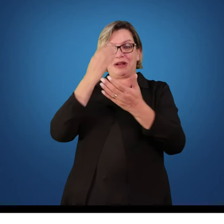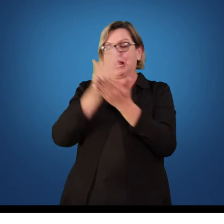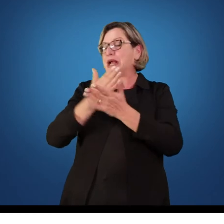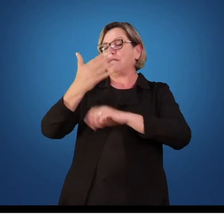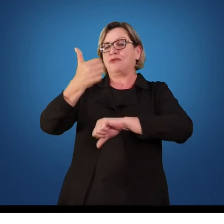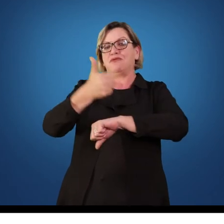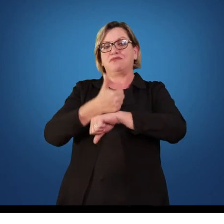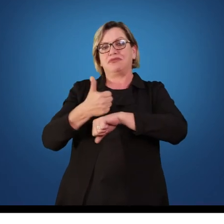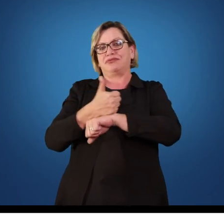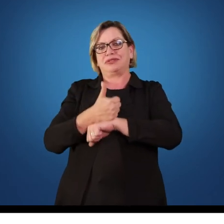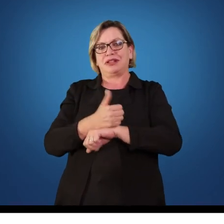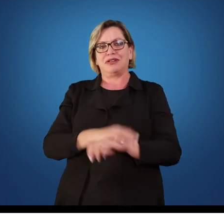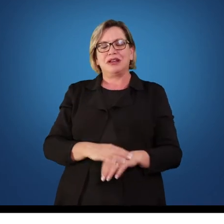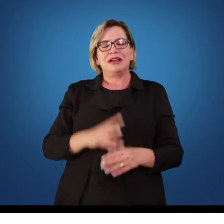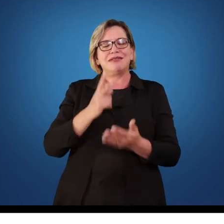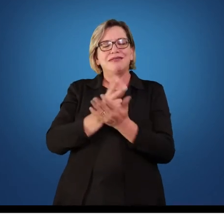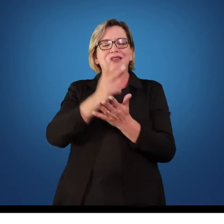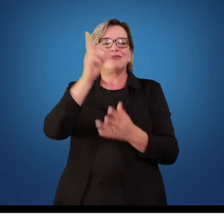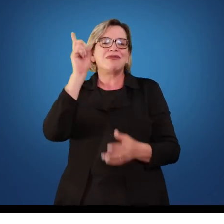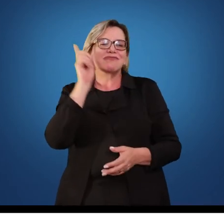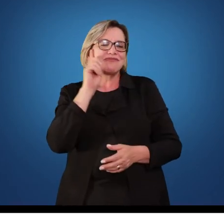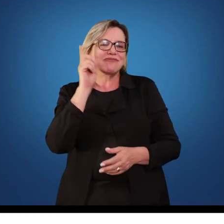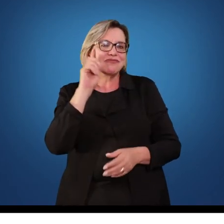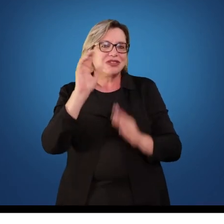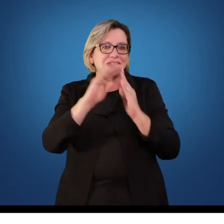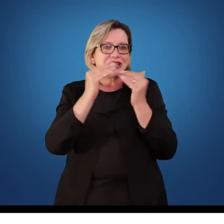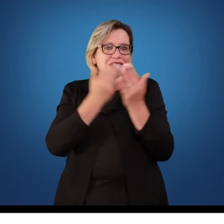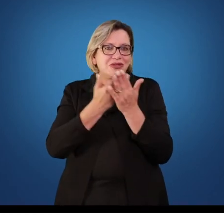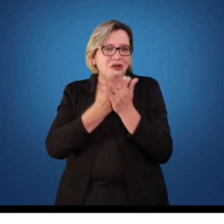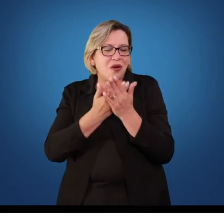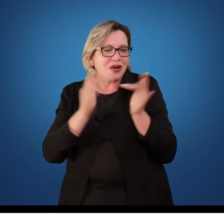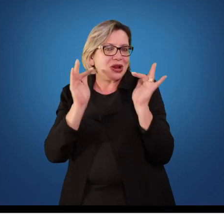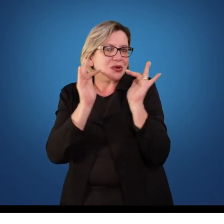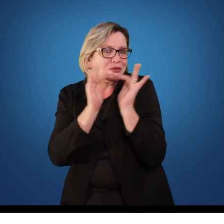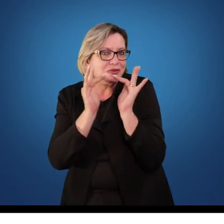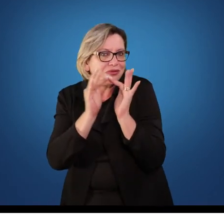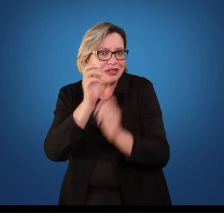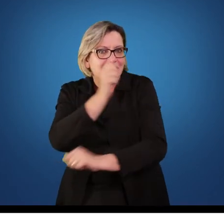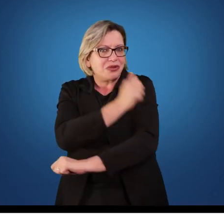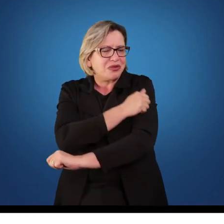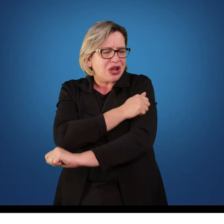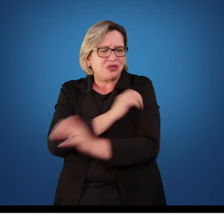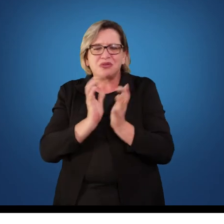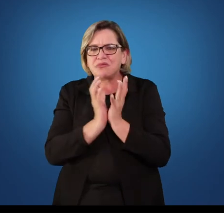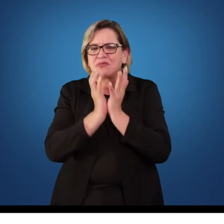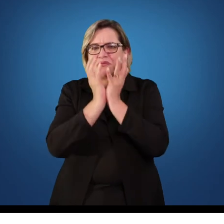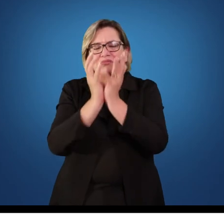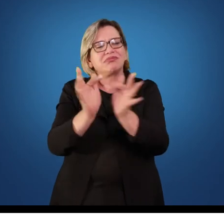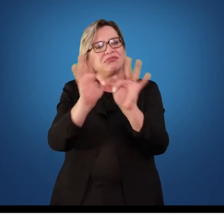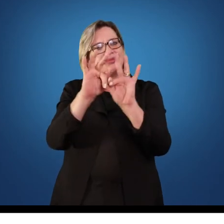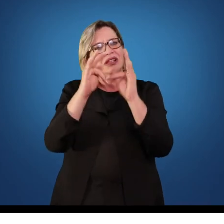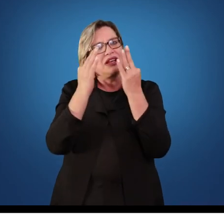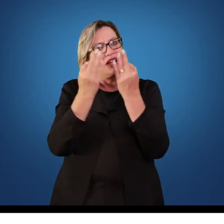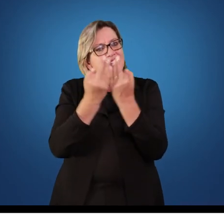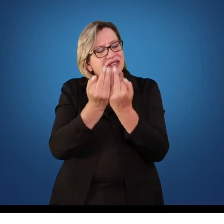dia a dia da escola, na interação com os alunos, a participação da família, todos esses aspectos